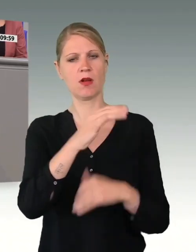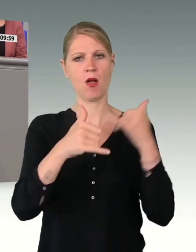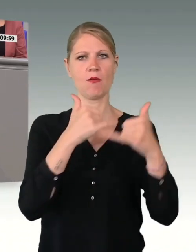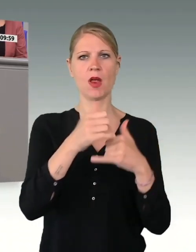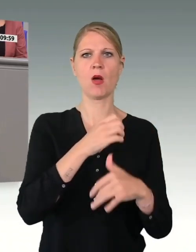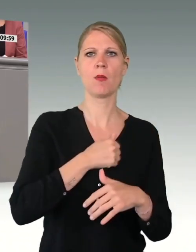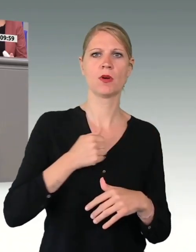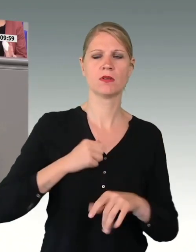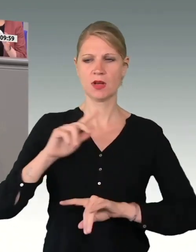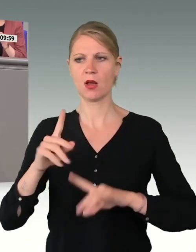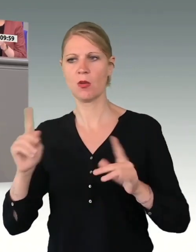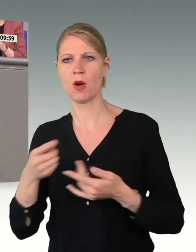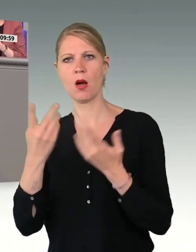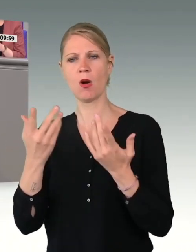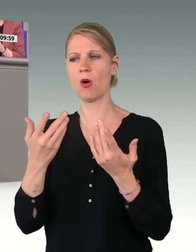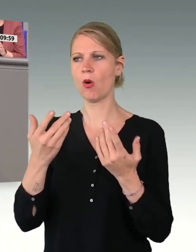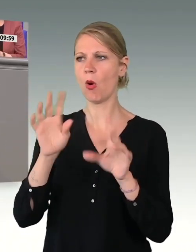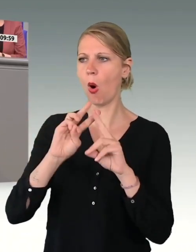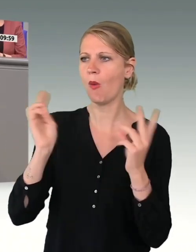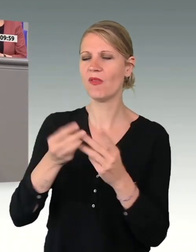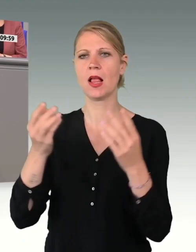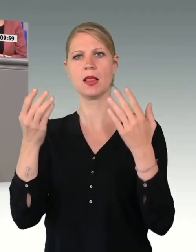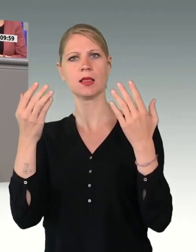umwelt- und klimapolitischen Herausforderungen unserer Truppe.